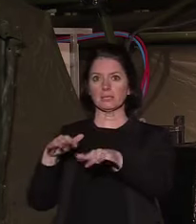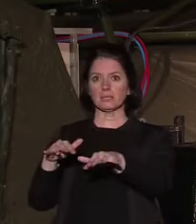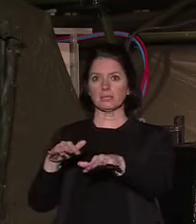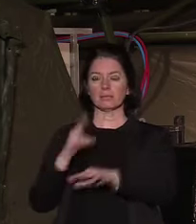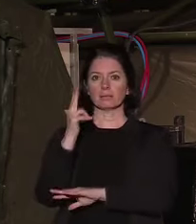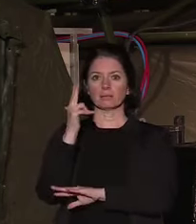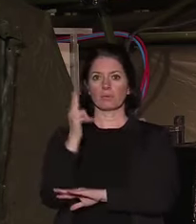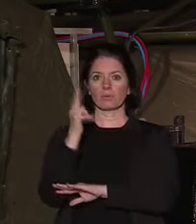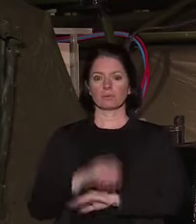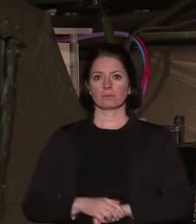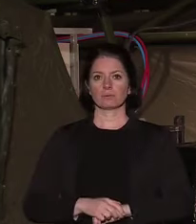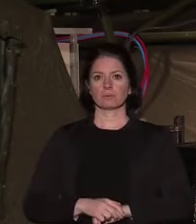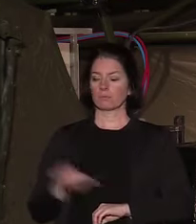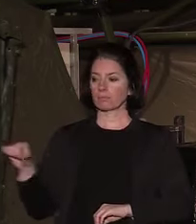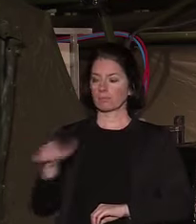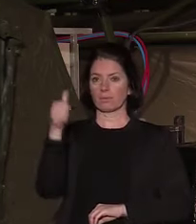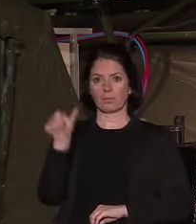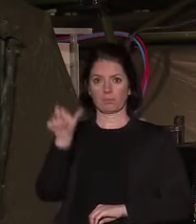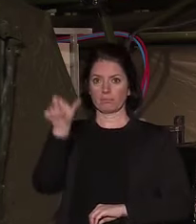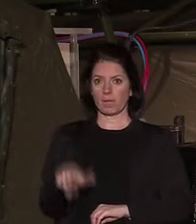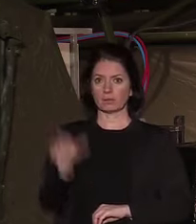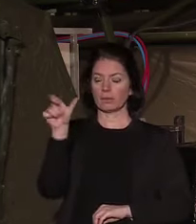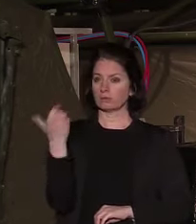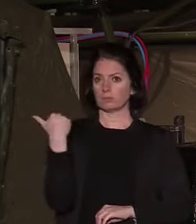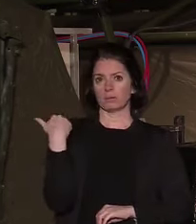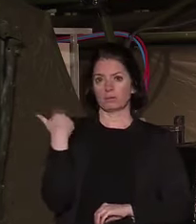le premier soignant est tombé, il y a quelques jours, à Compiègne.